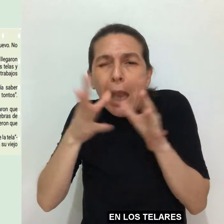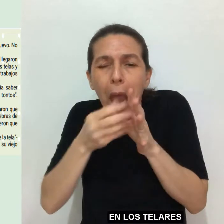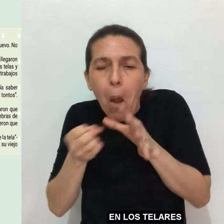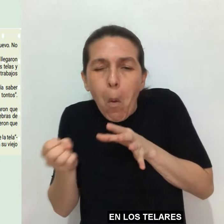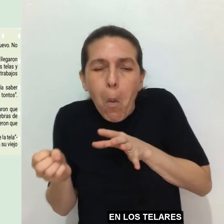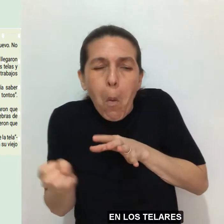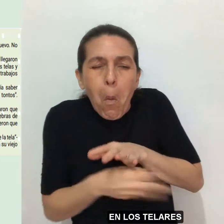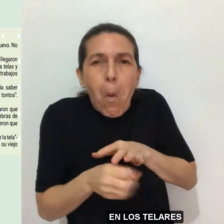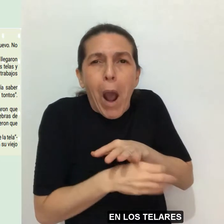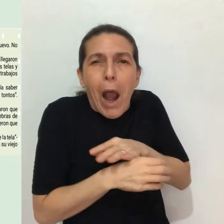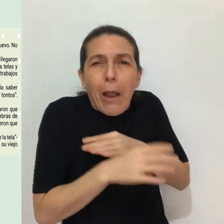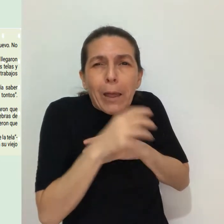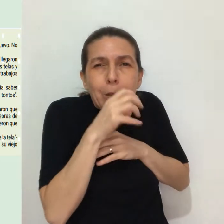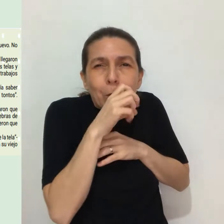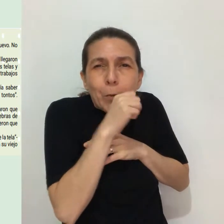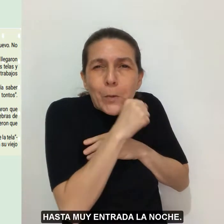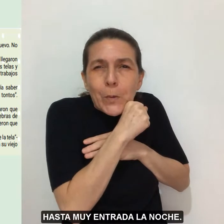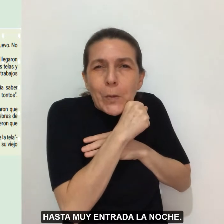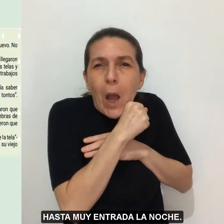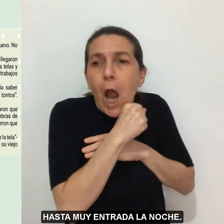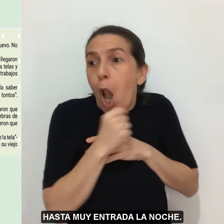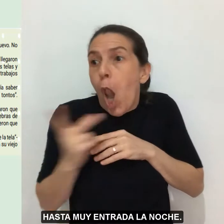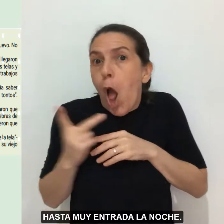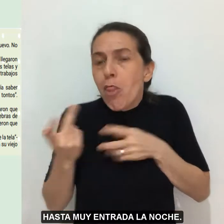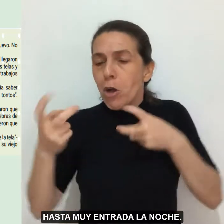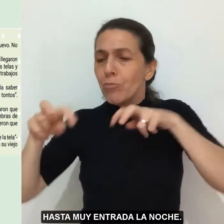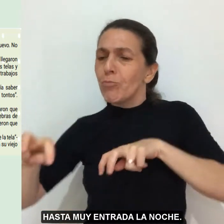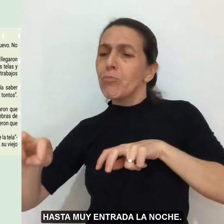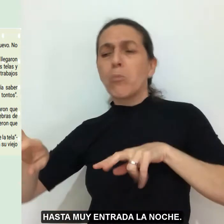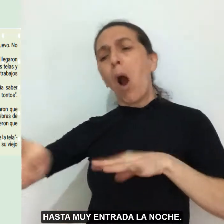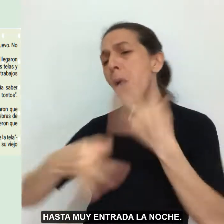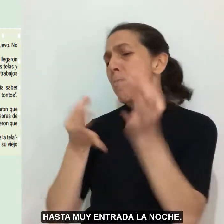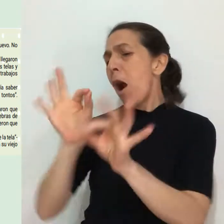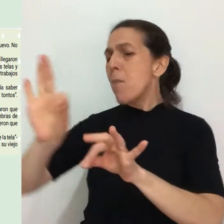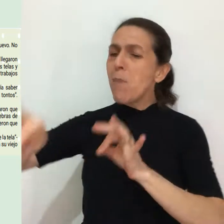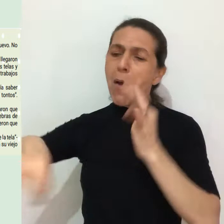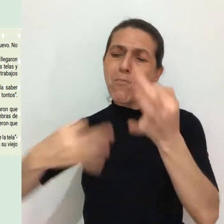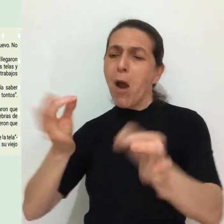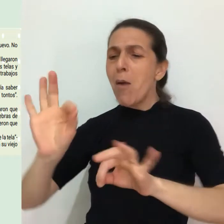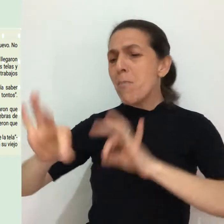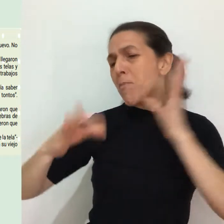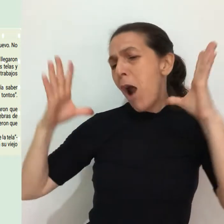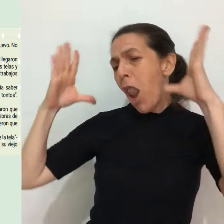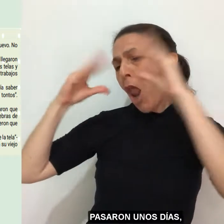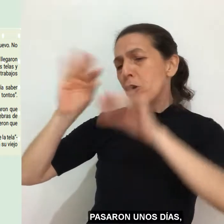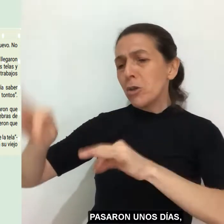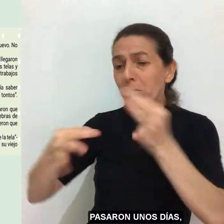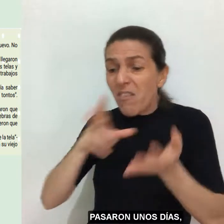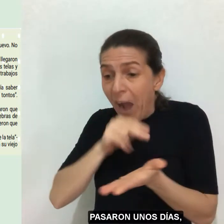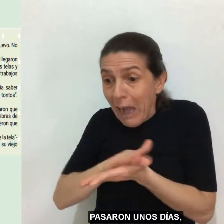los telares hasta muy entrada la noche. —¿Pasaron unos días?